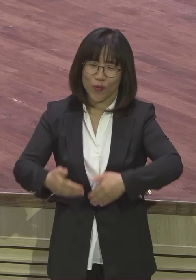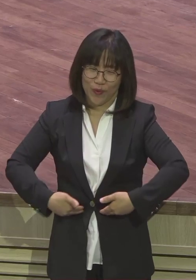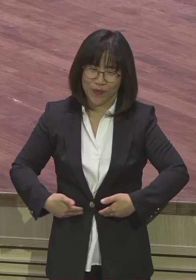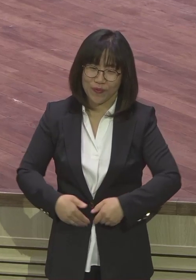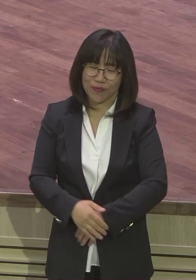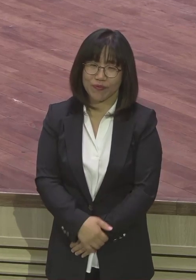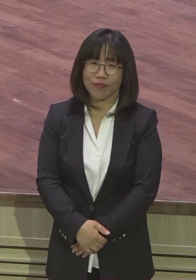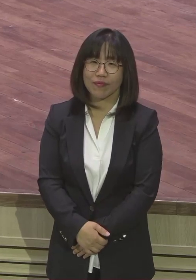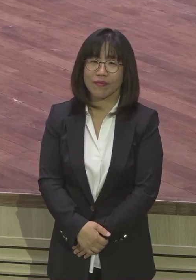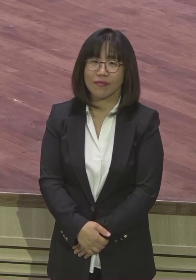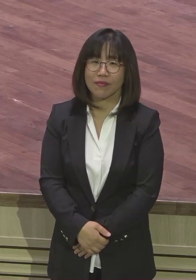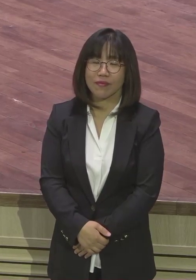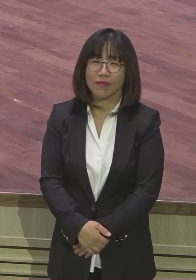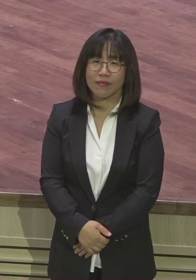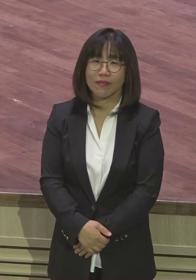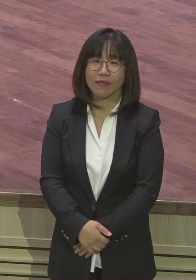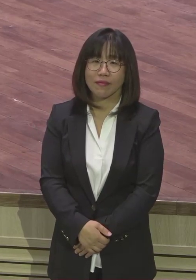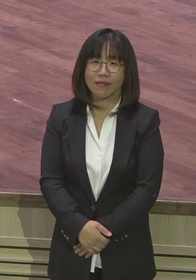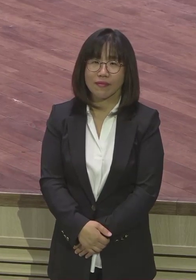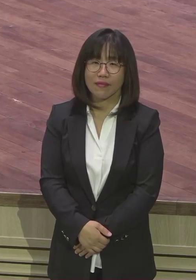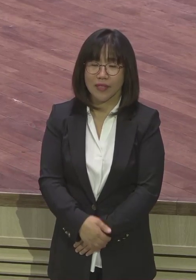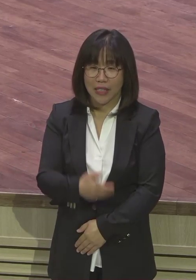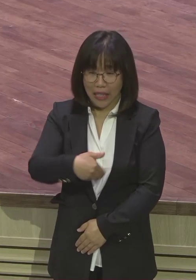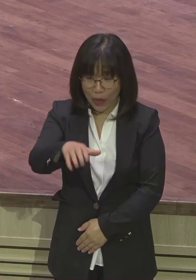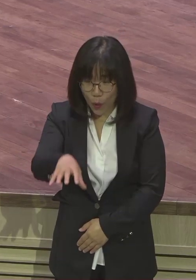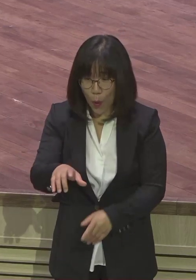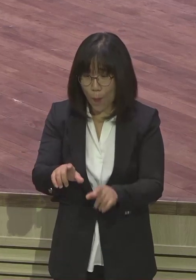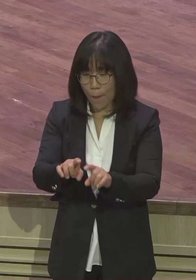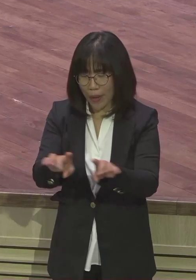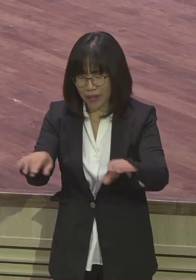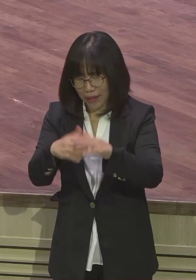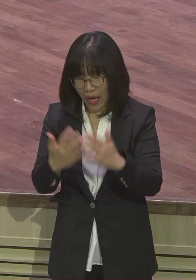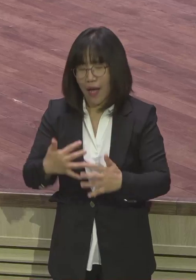그렇게 돼야 어디 가든지 막. 어디 가든지. 누구든 누구를 만나도.